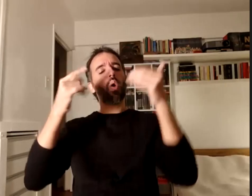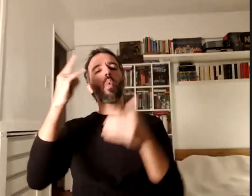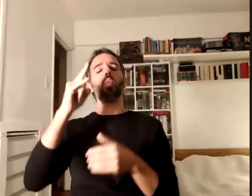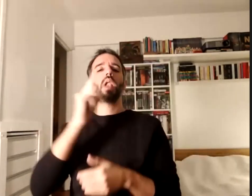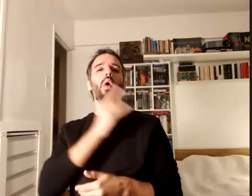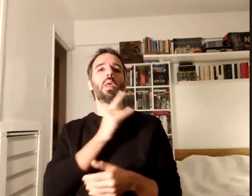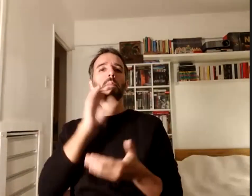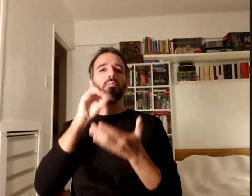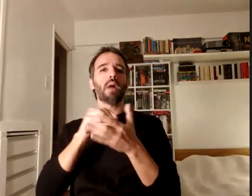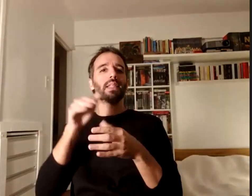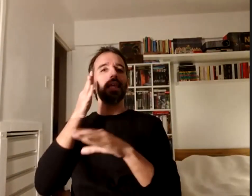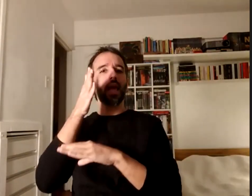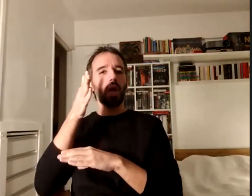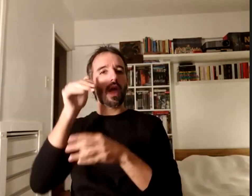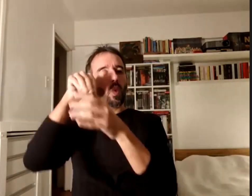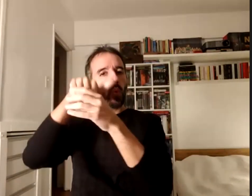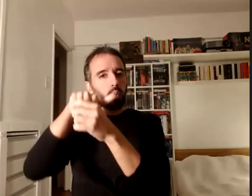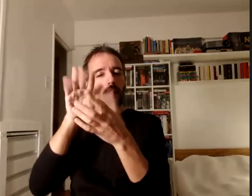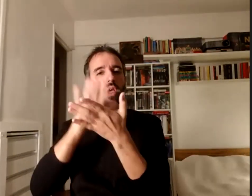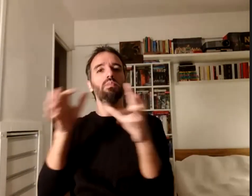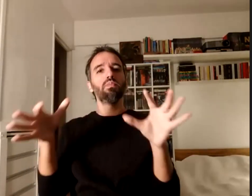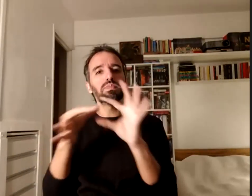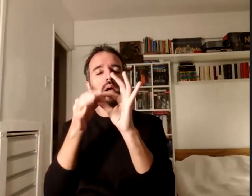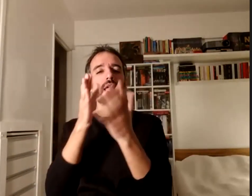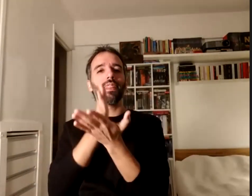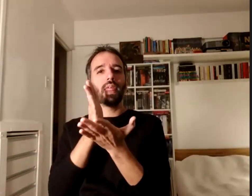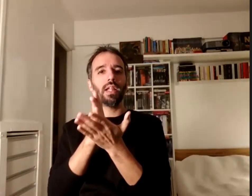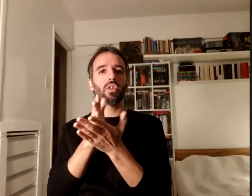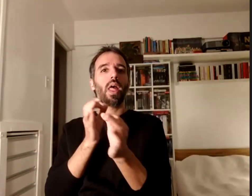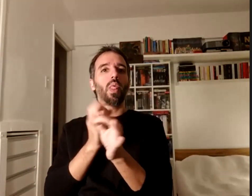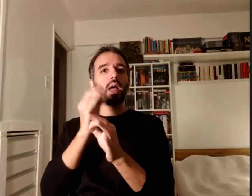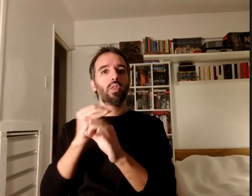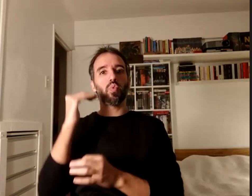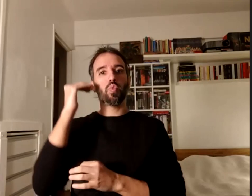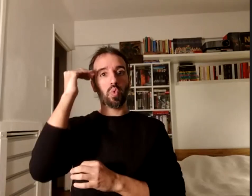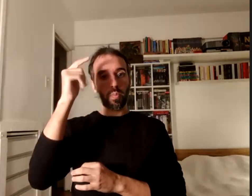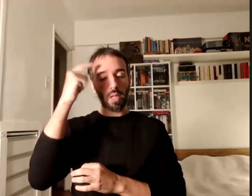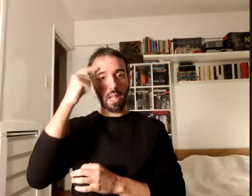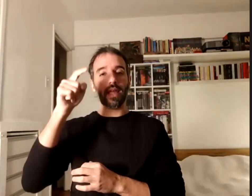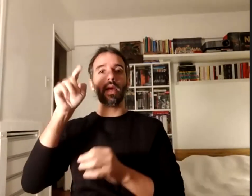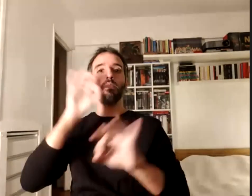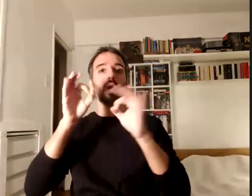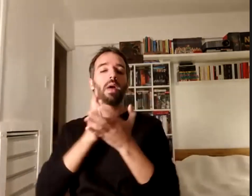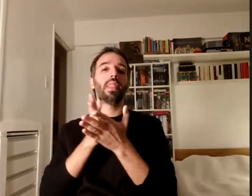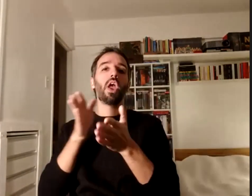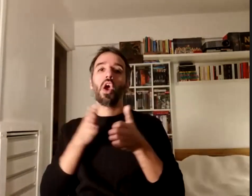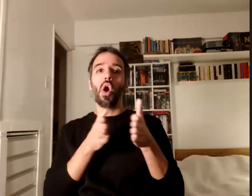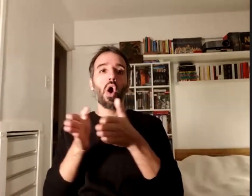comprometida con el derecho a la educación superior este mensaje es del programa de orientación de la facultad que también